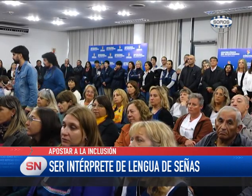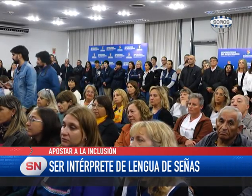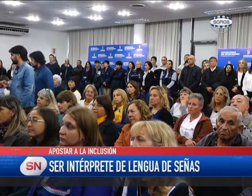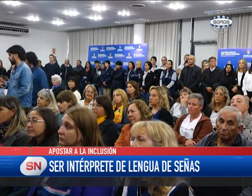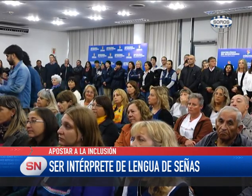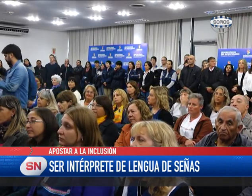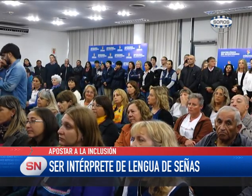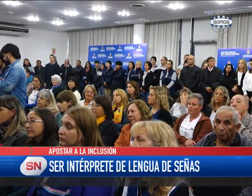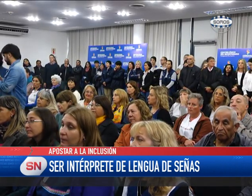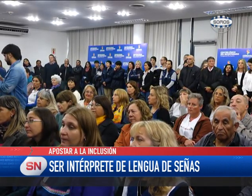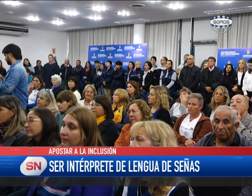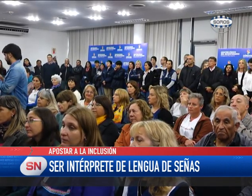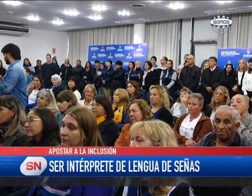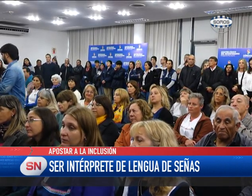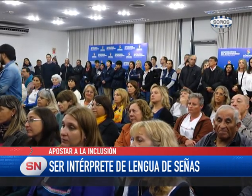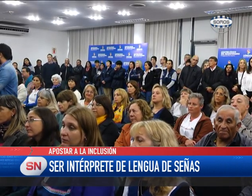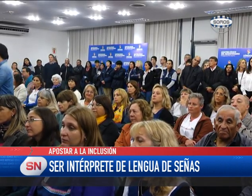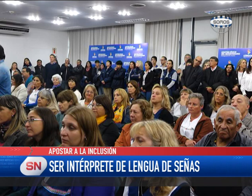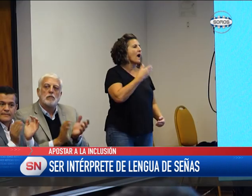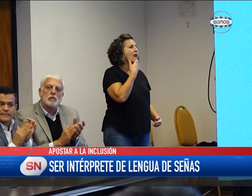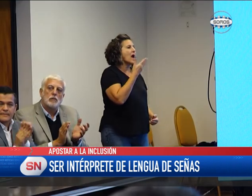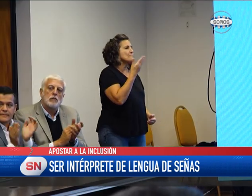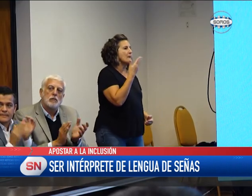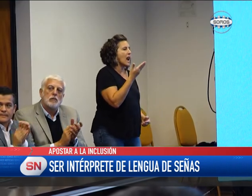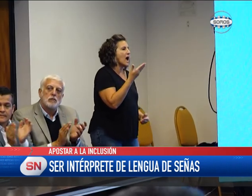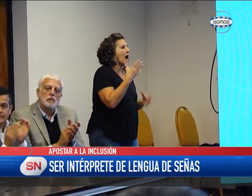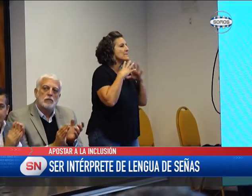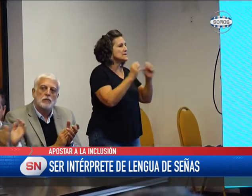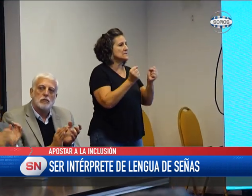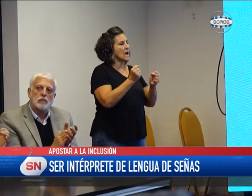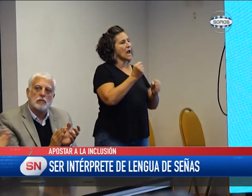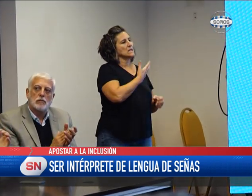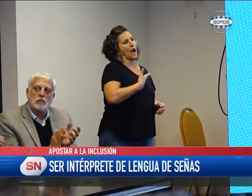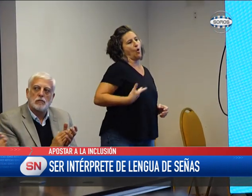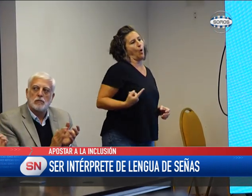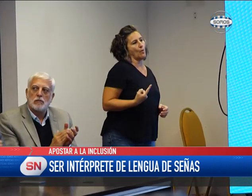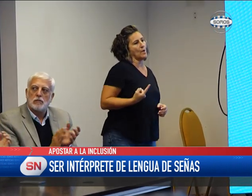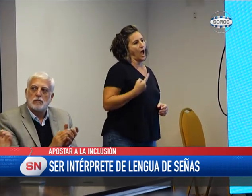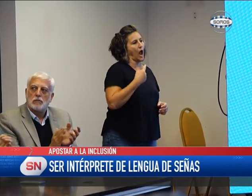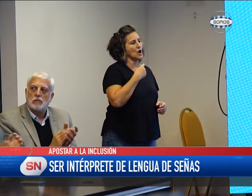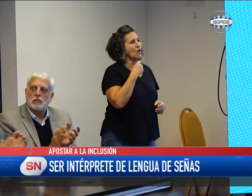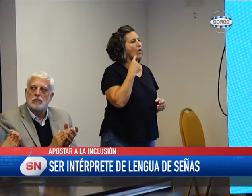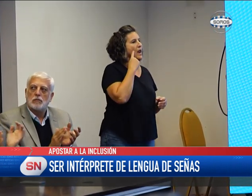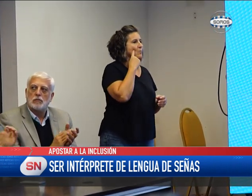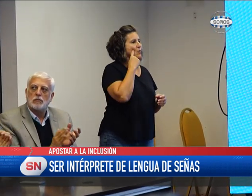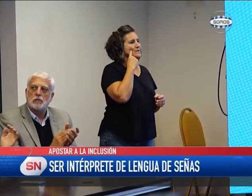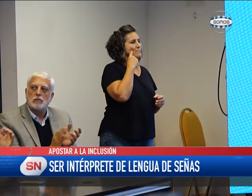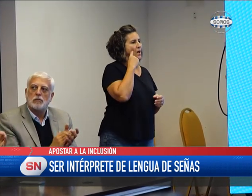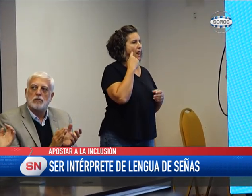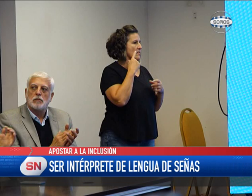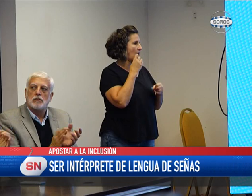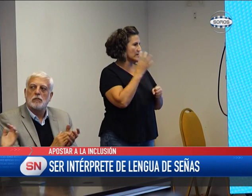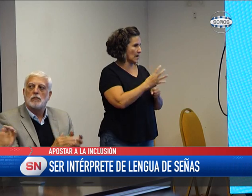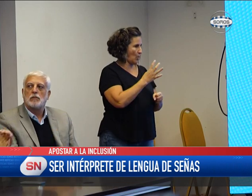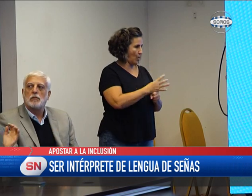que lo fundamental es siempre reconocer que al frente tenemos una persona. independientemente de sus características.